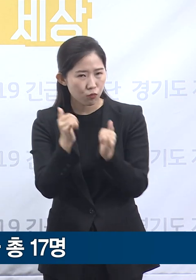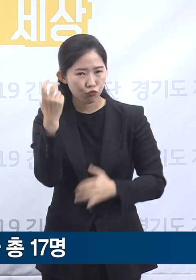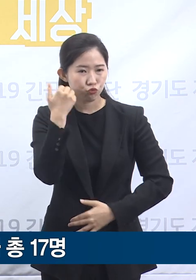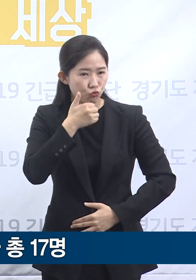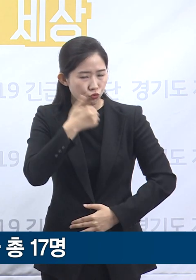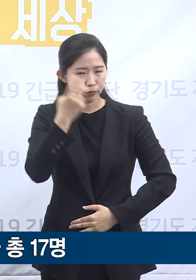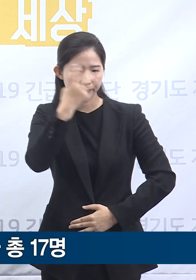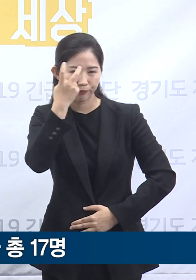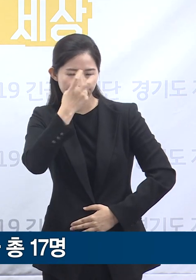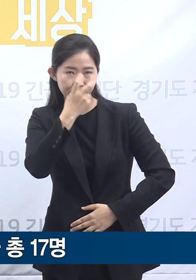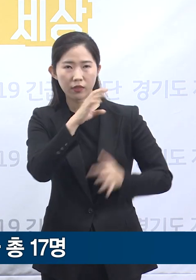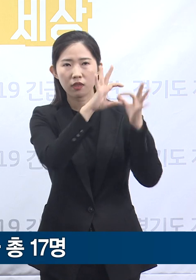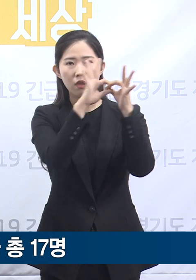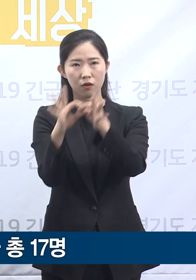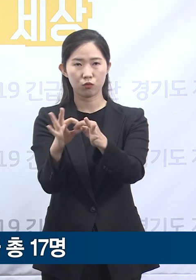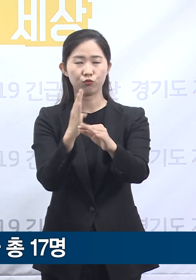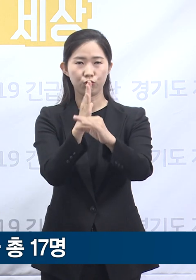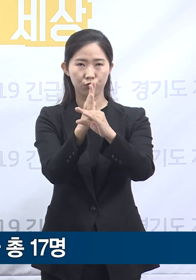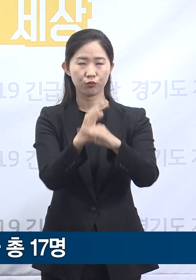모니터링 중입니다.